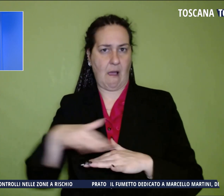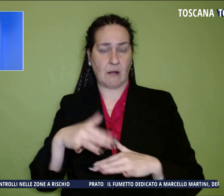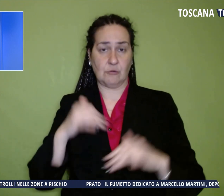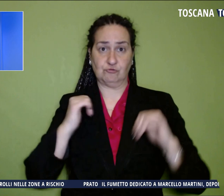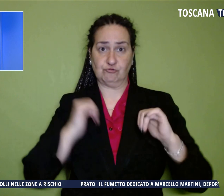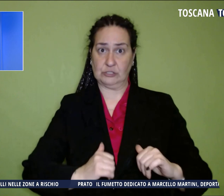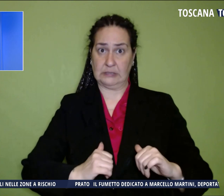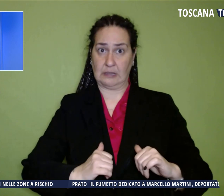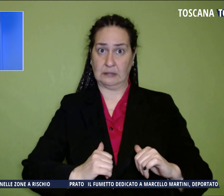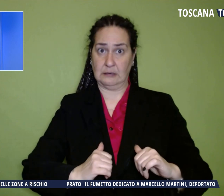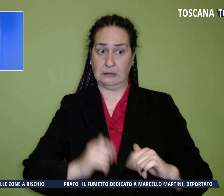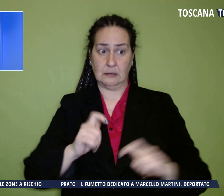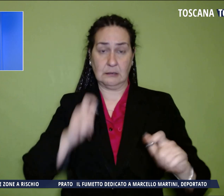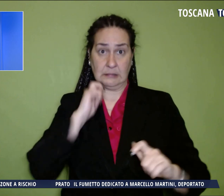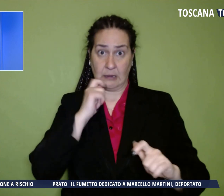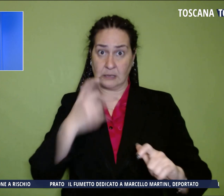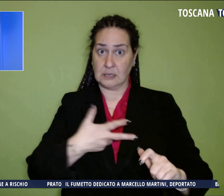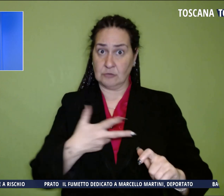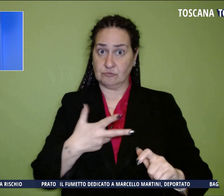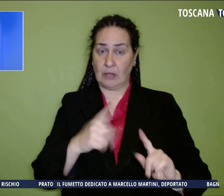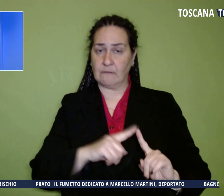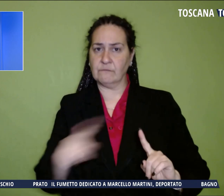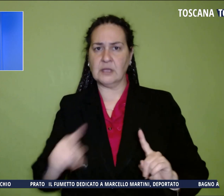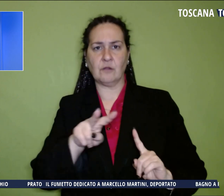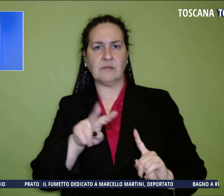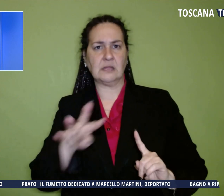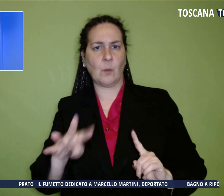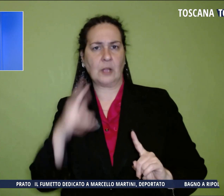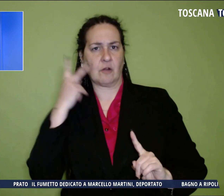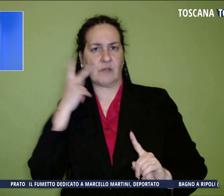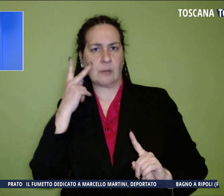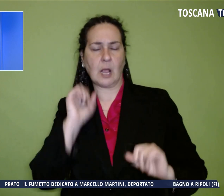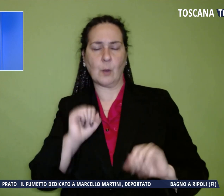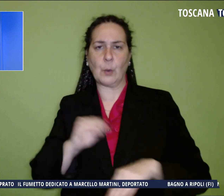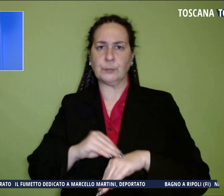24 febbraio per presentare osservazioni sull'iniziativa.